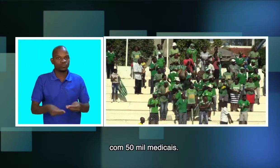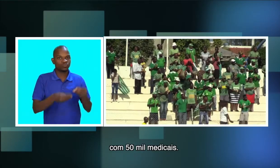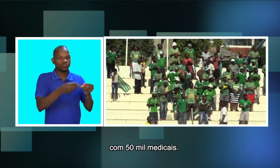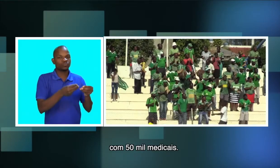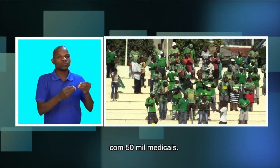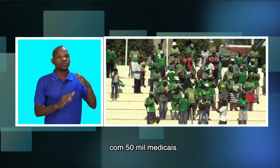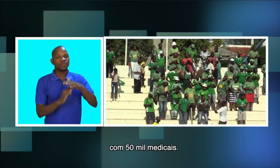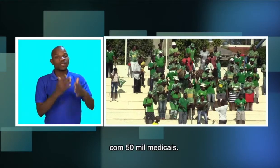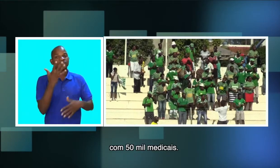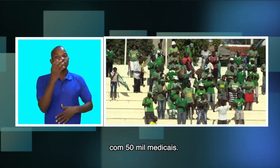50 mil metocais.